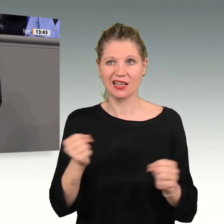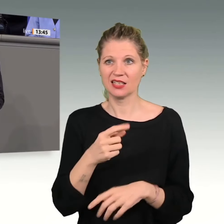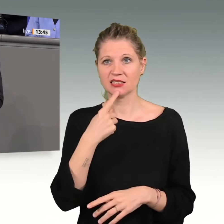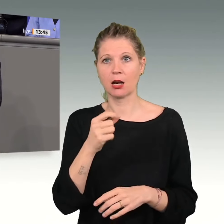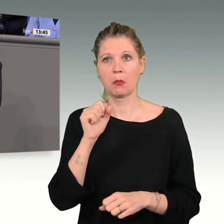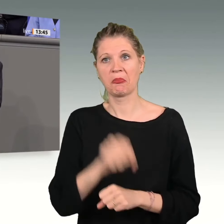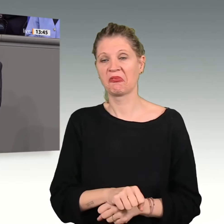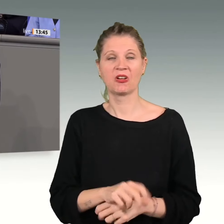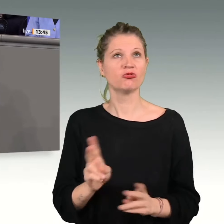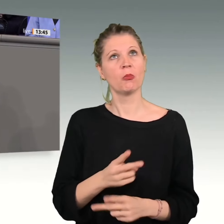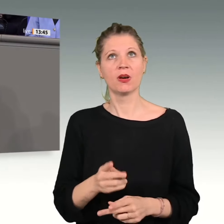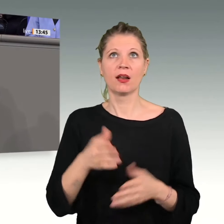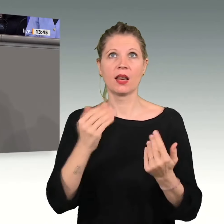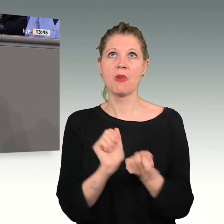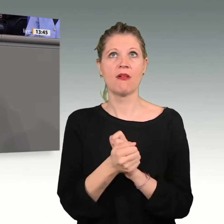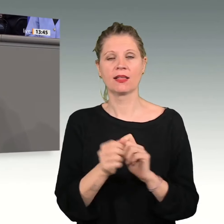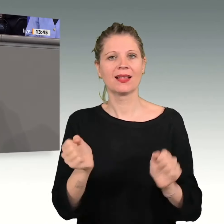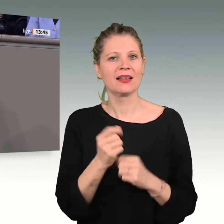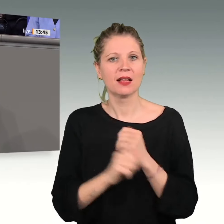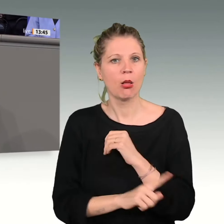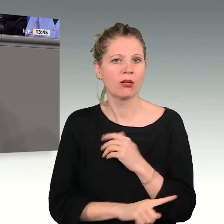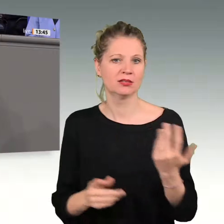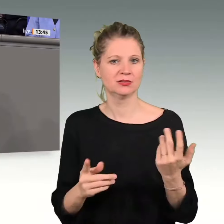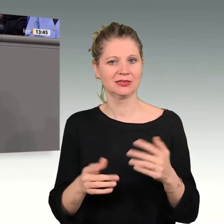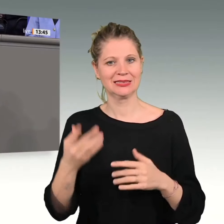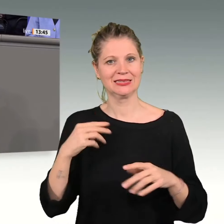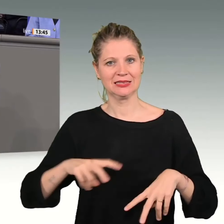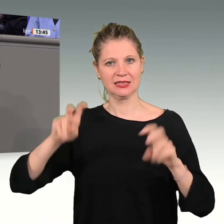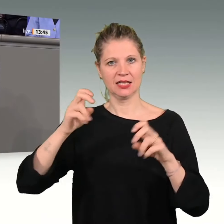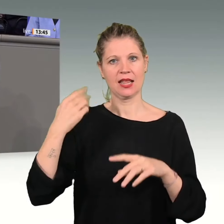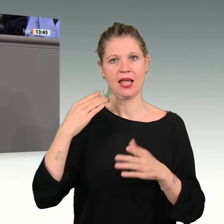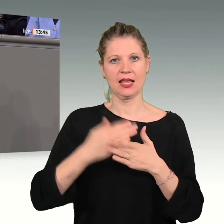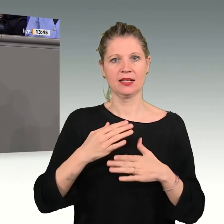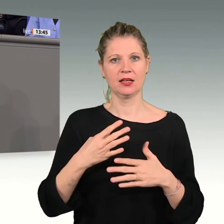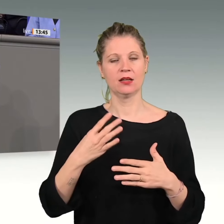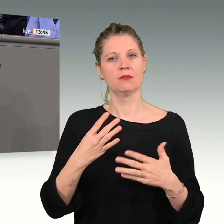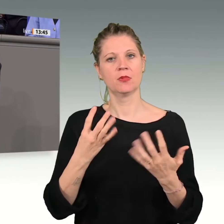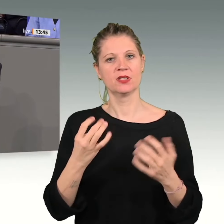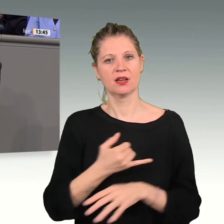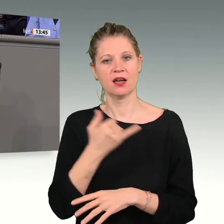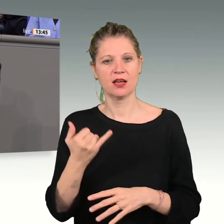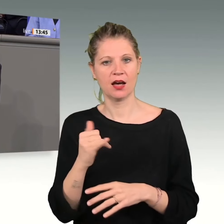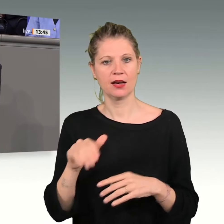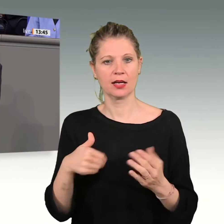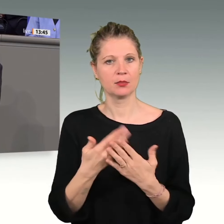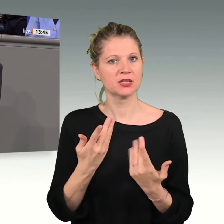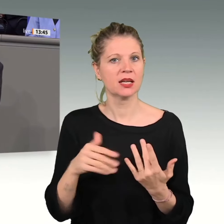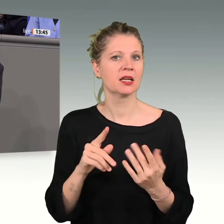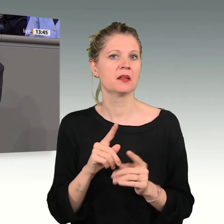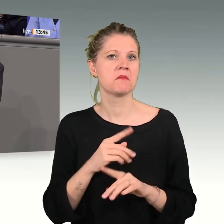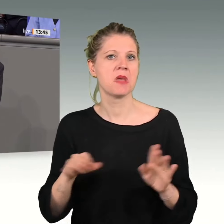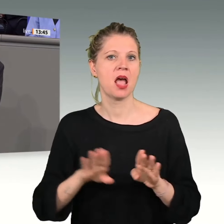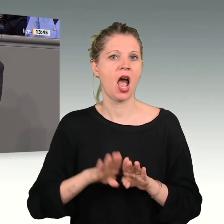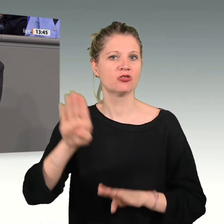Weiter heißt es im Grundsatzprogramm, ich zitiere, Seit Ende der 90er Jahre gibt es jedoch im Widerspruch zu den IPCC-Prognosen keinen weiteren Anstieg, obwohl in diesem